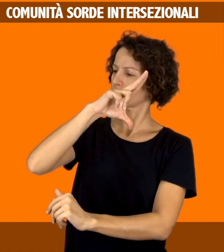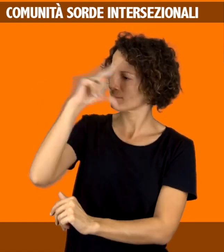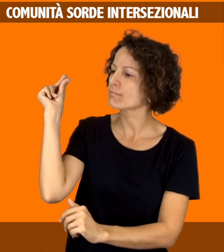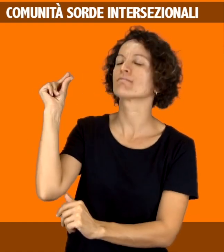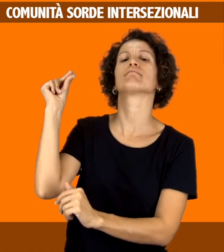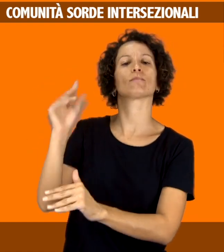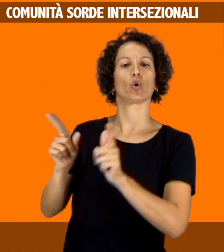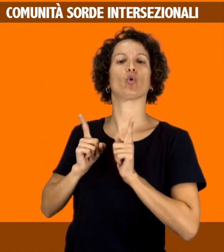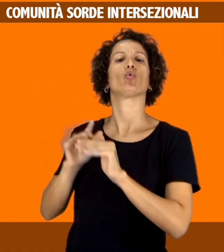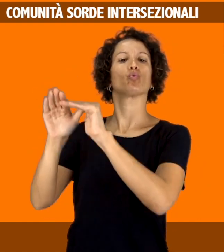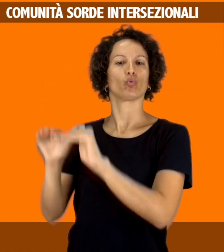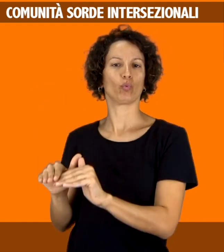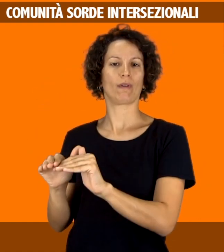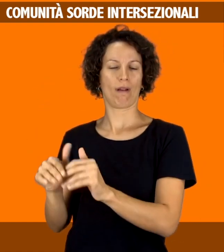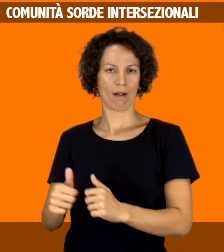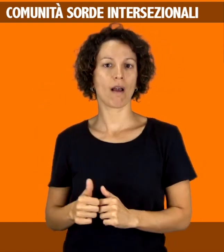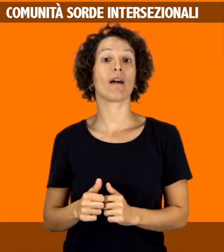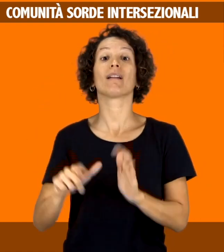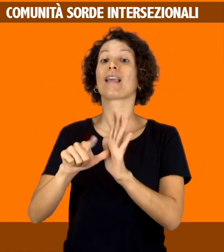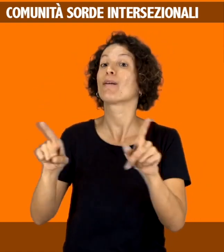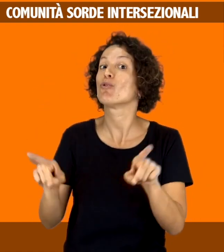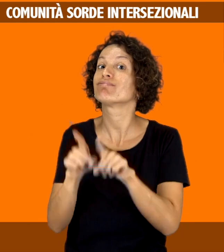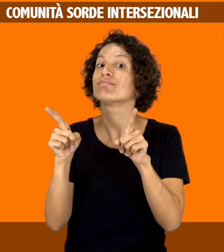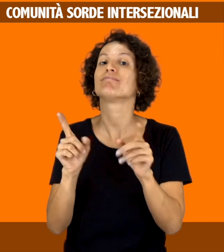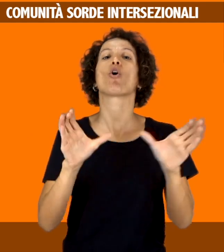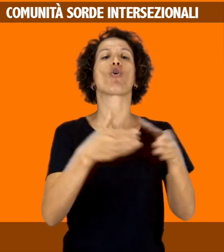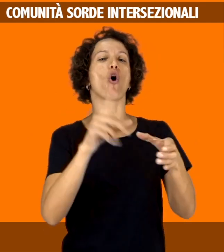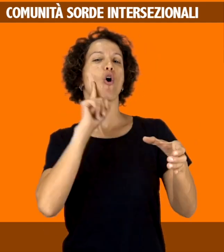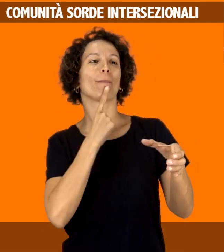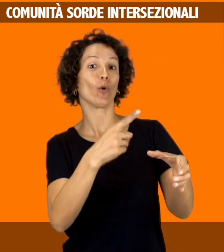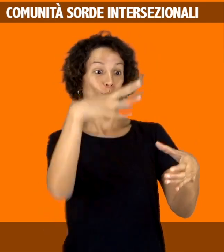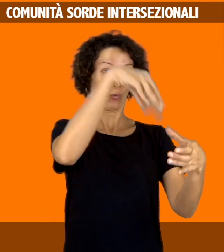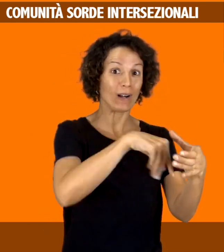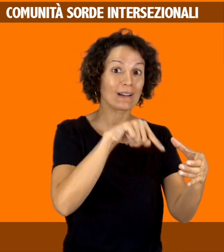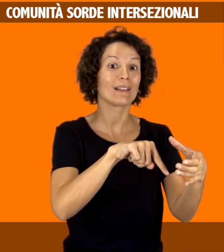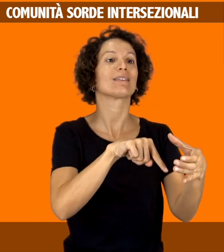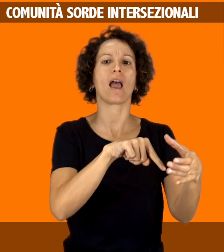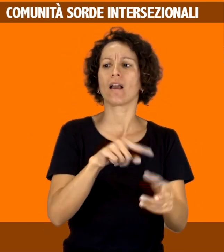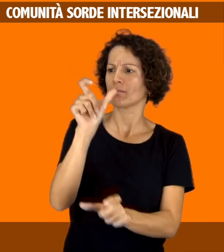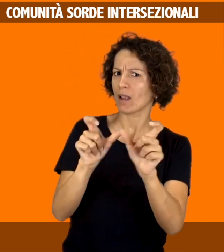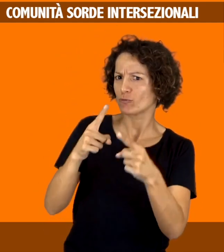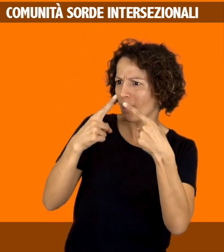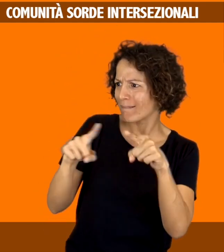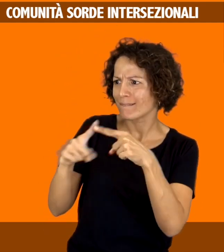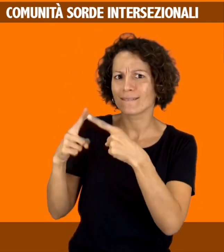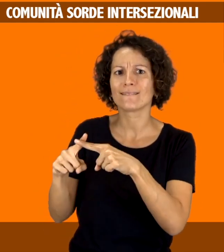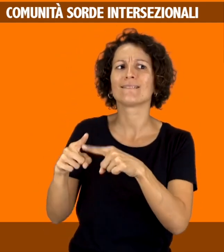La società e lo Stato devono riconoscere e tutelare queste identità in nome della parità.